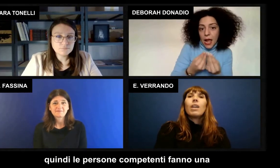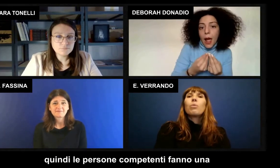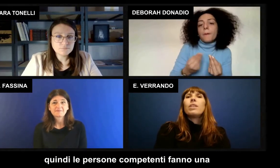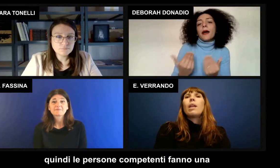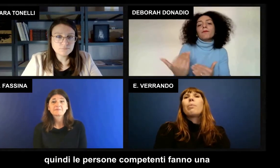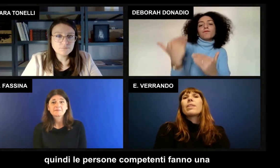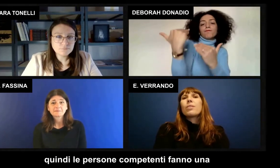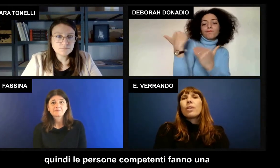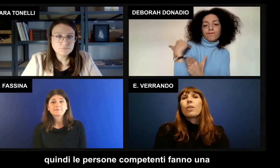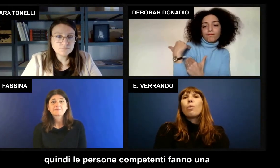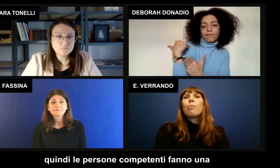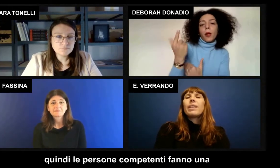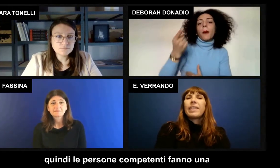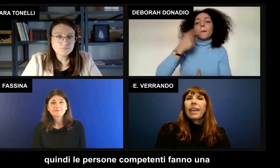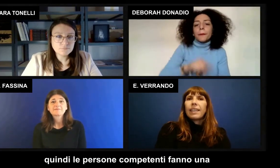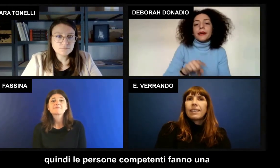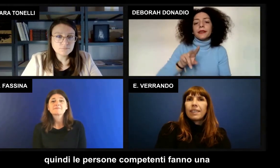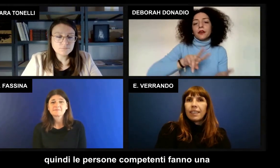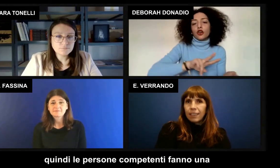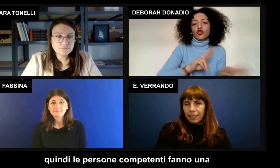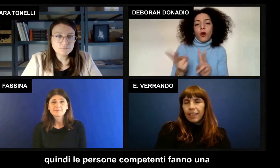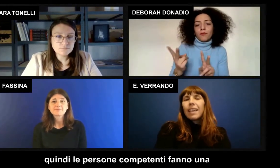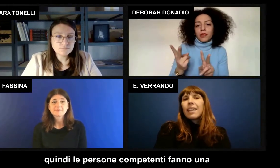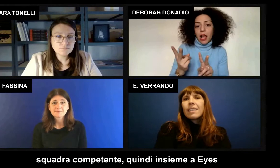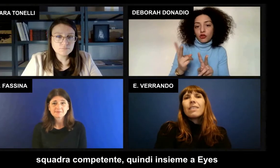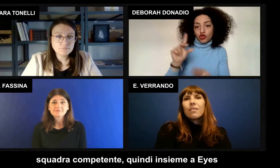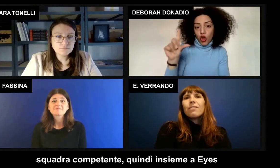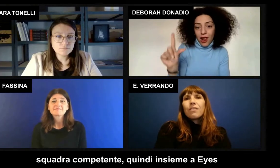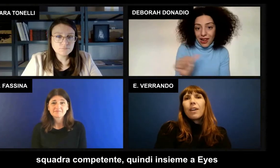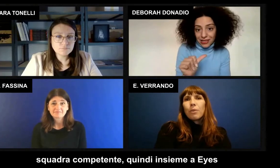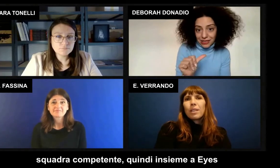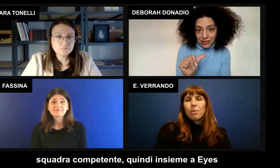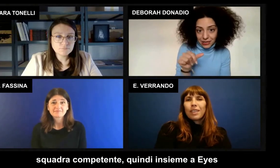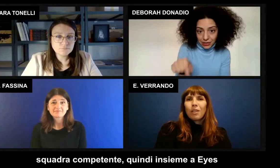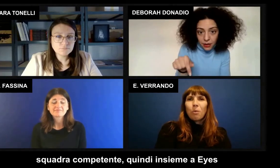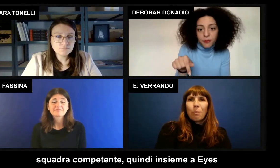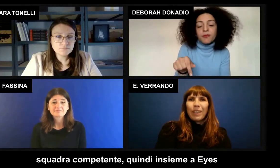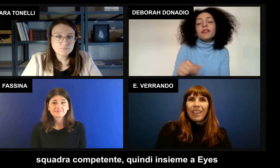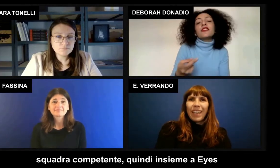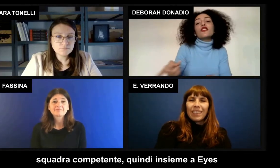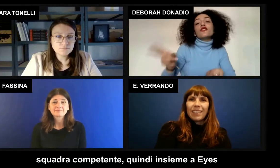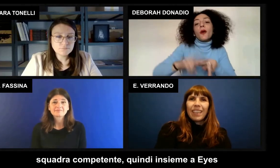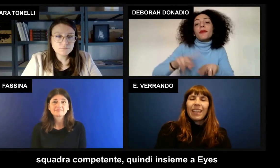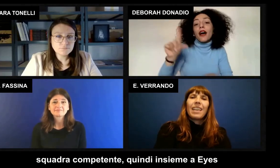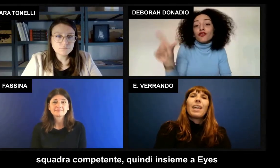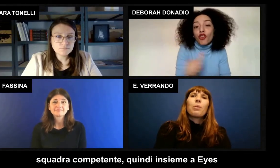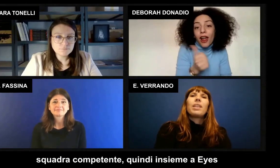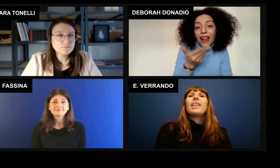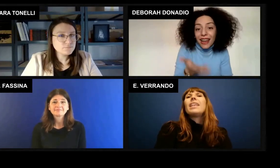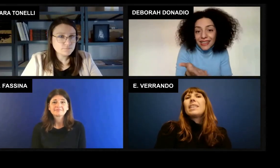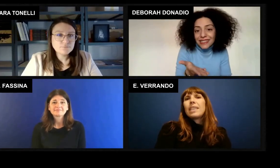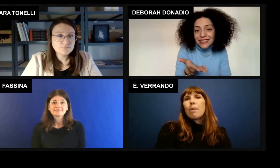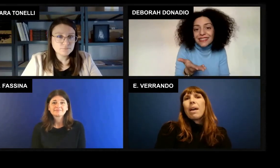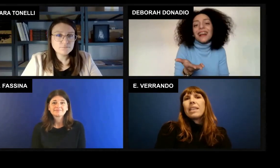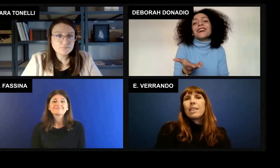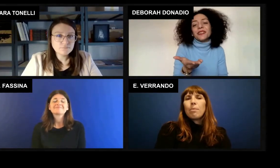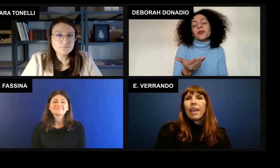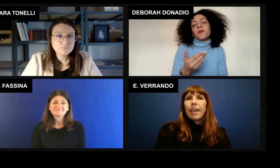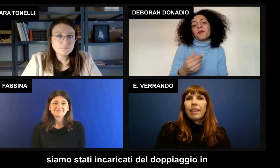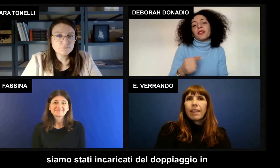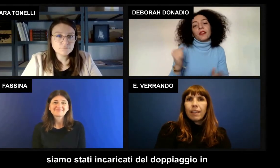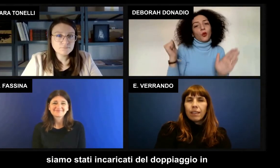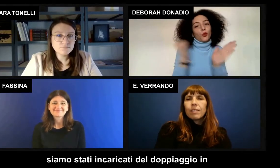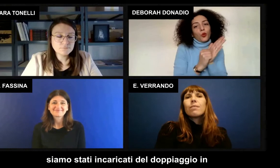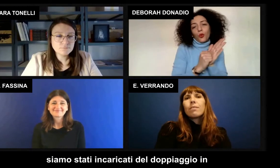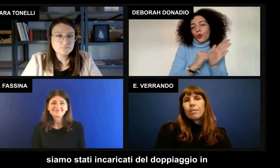quindi le persone competenti fanno una squadra competente quindi insieme a Easy